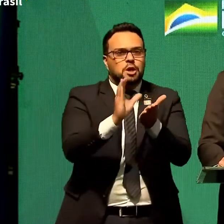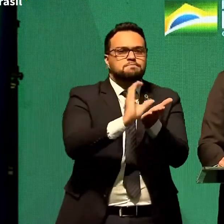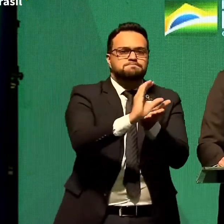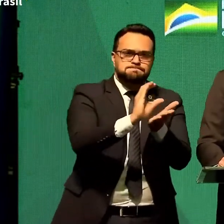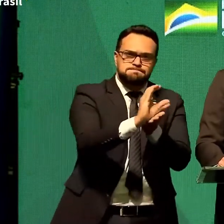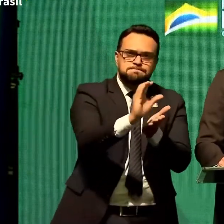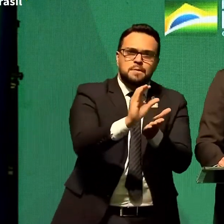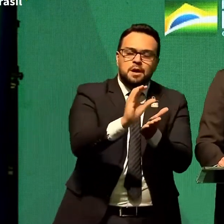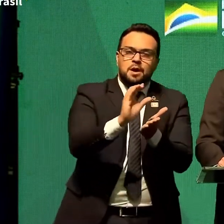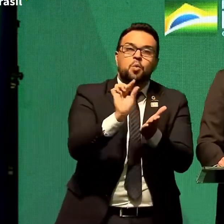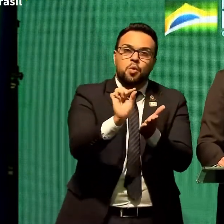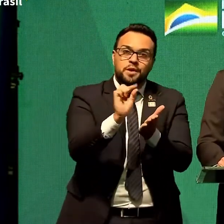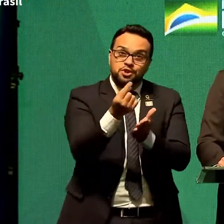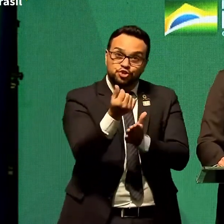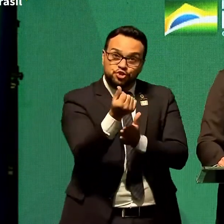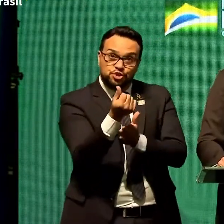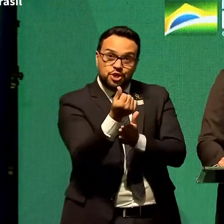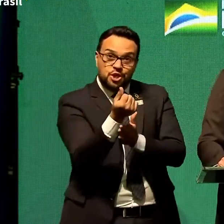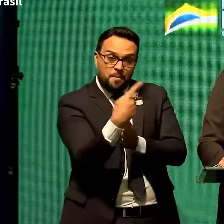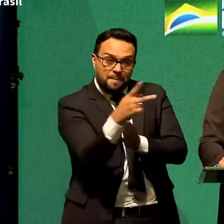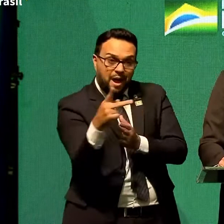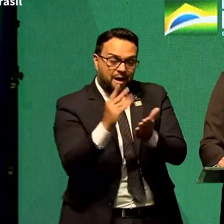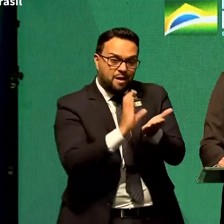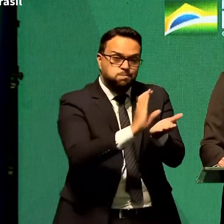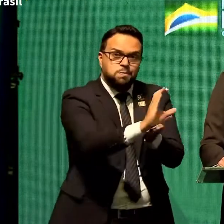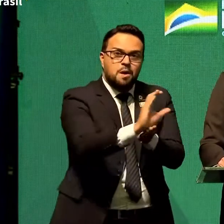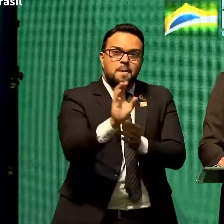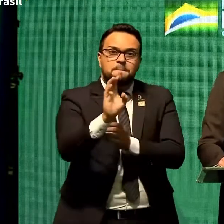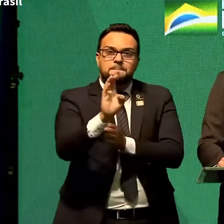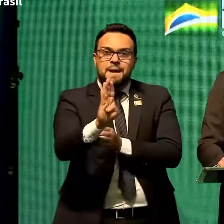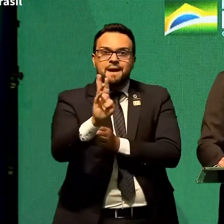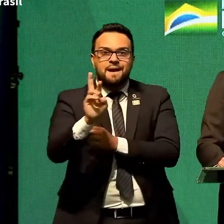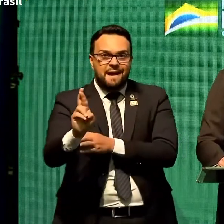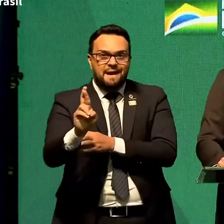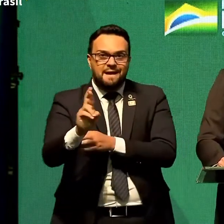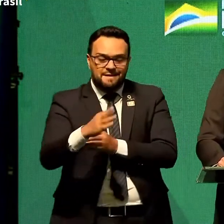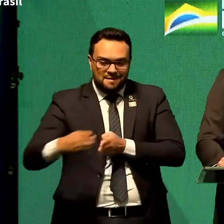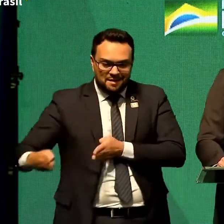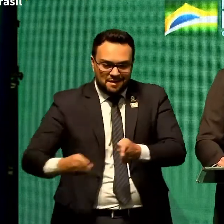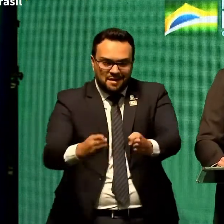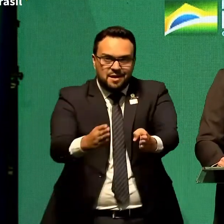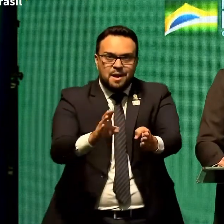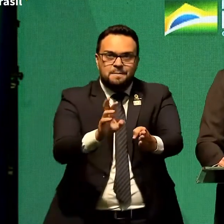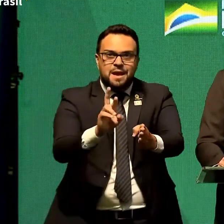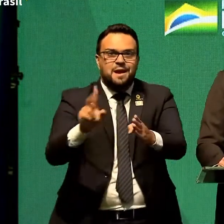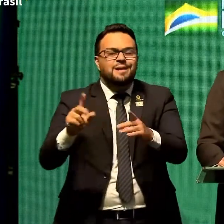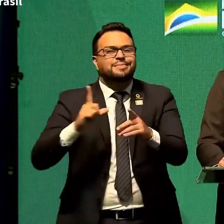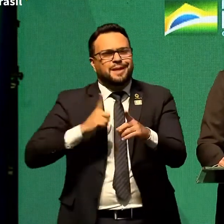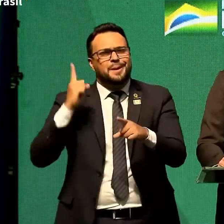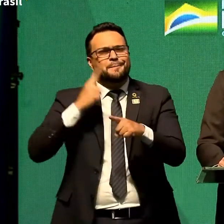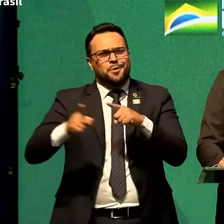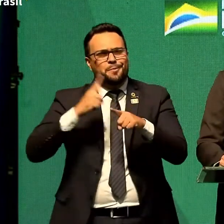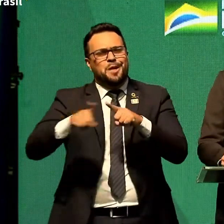orçamento para as BR de vocês aqui que tem problemas de décadas